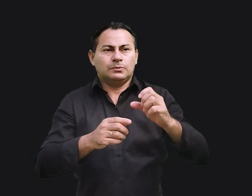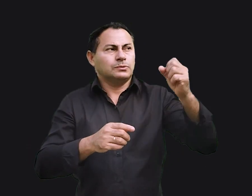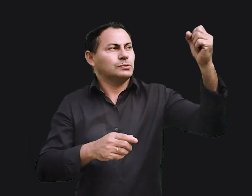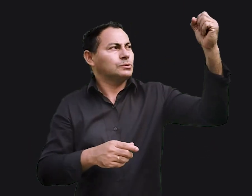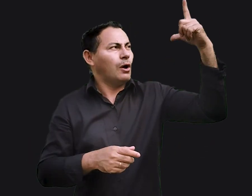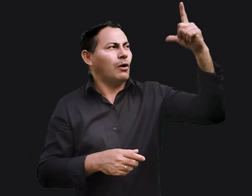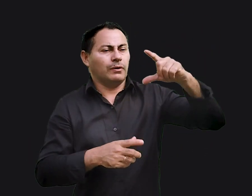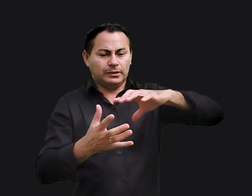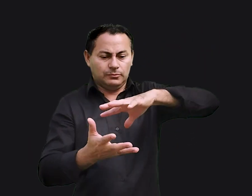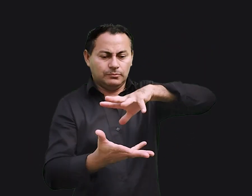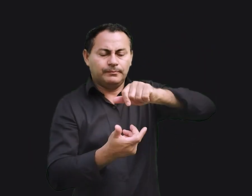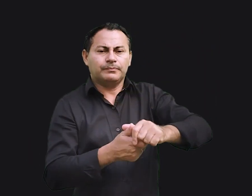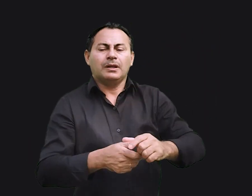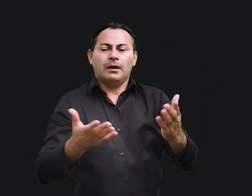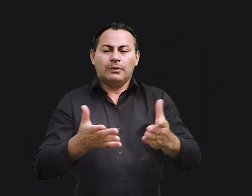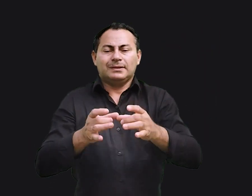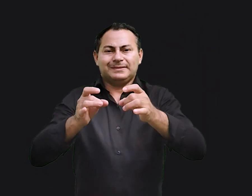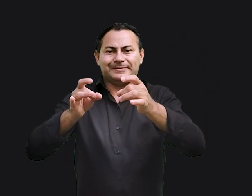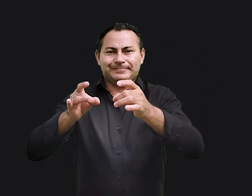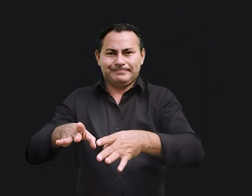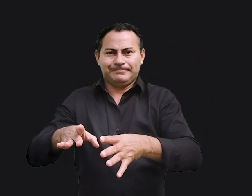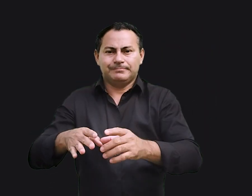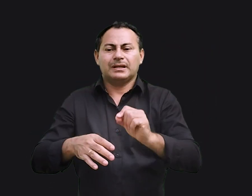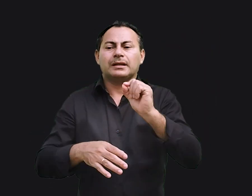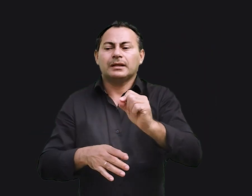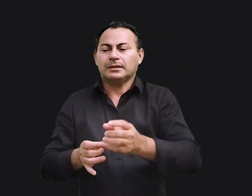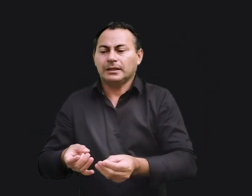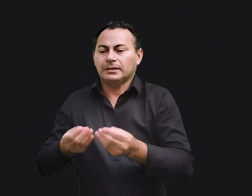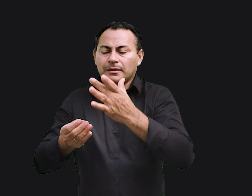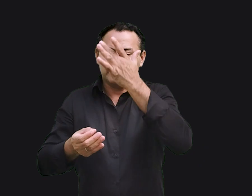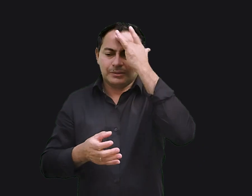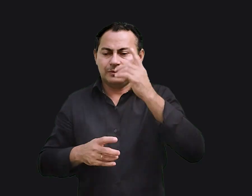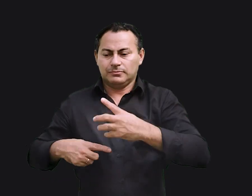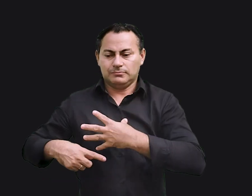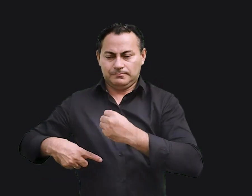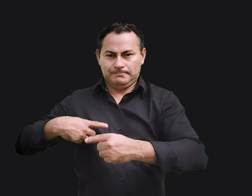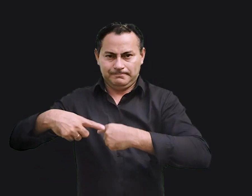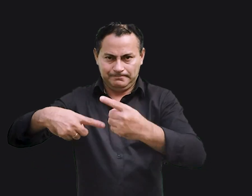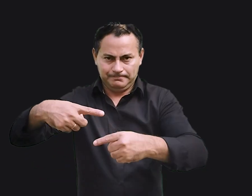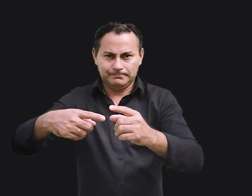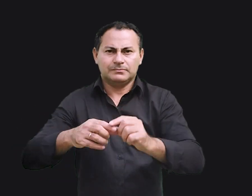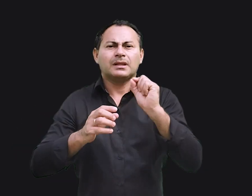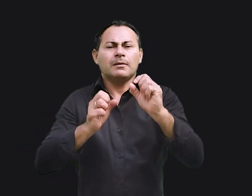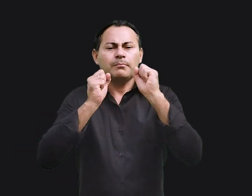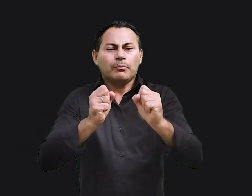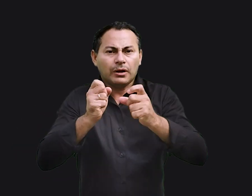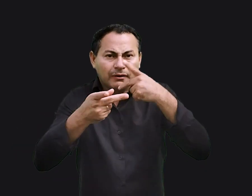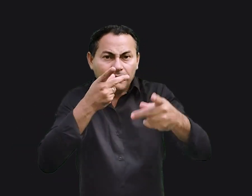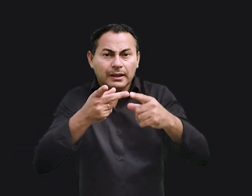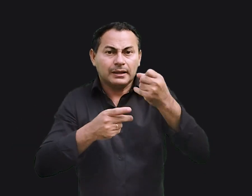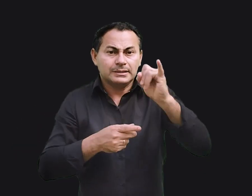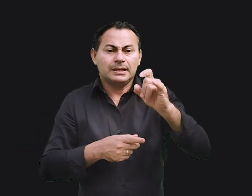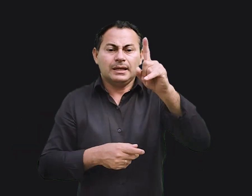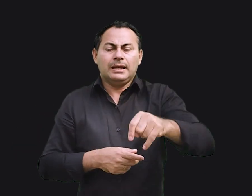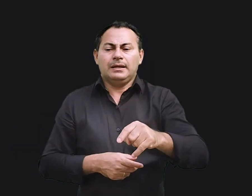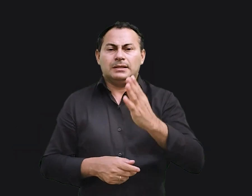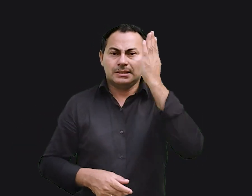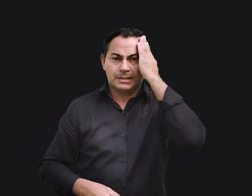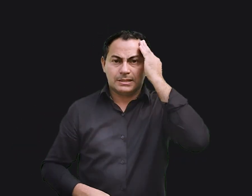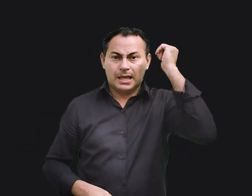sol, pois terei que deixá-las para aquele que me suceder. E quem pode dizer se ele será sábio